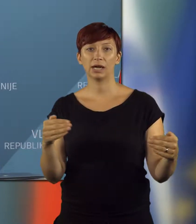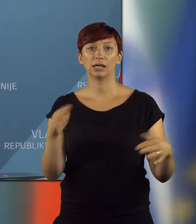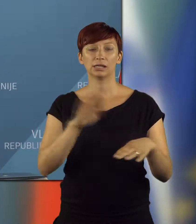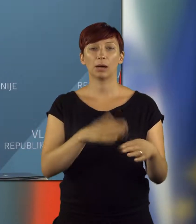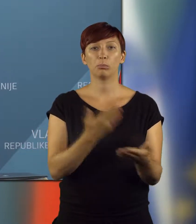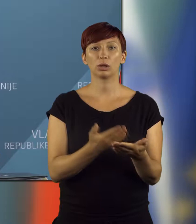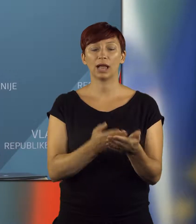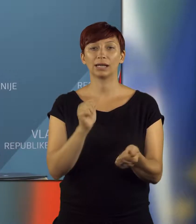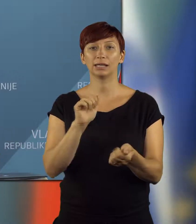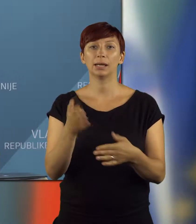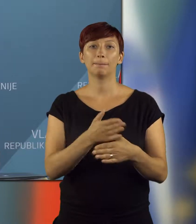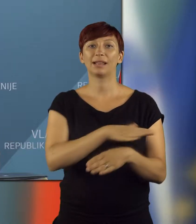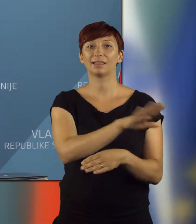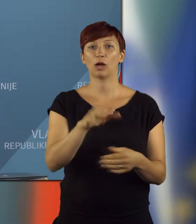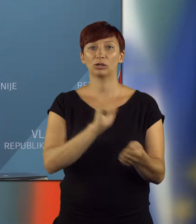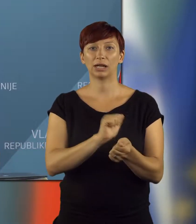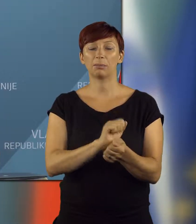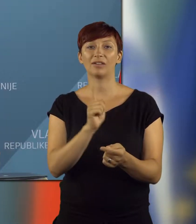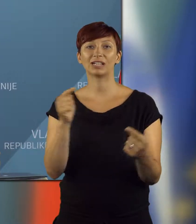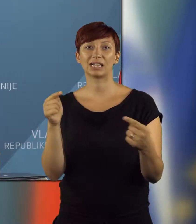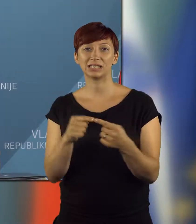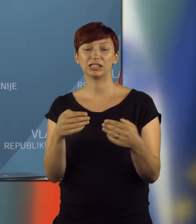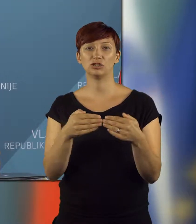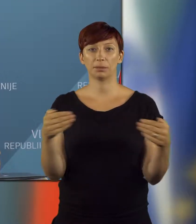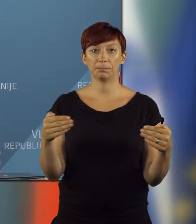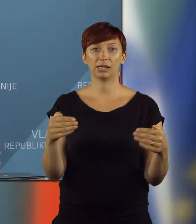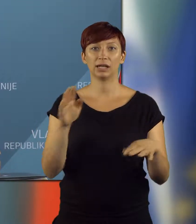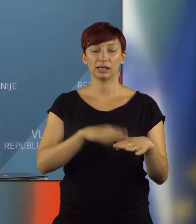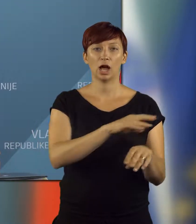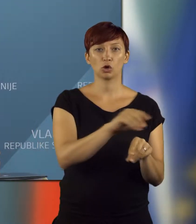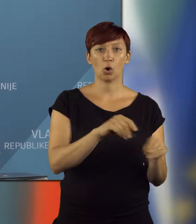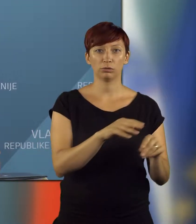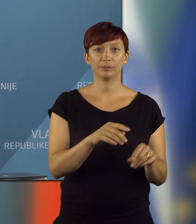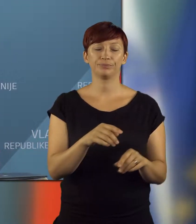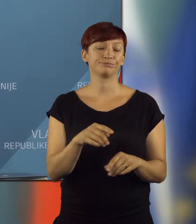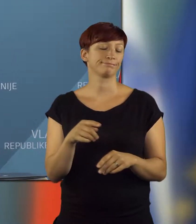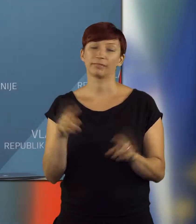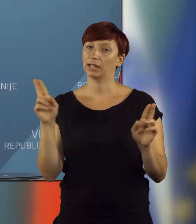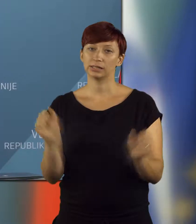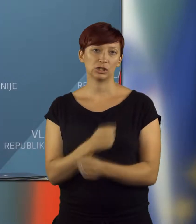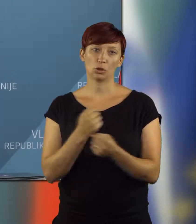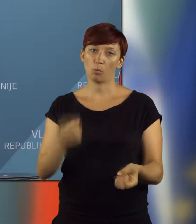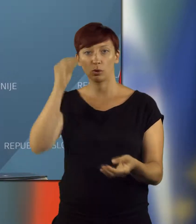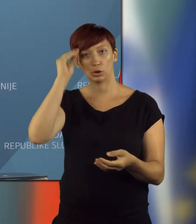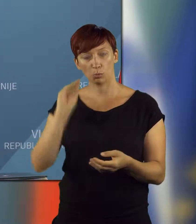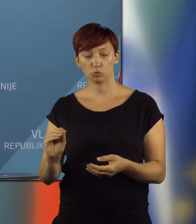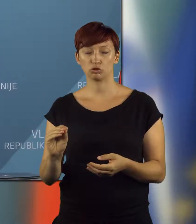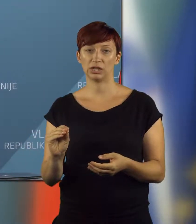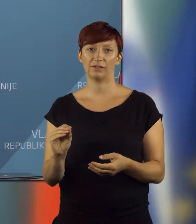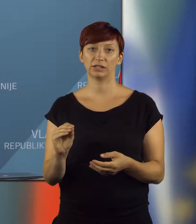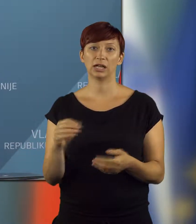na podlage mednarodnega prava, kar se tiče meje na kopnem. Torej, niso mogli upoštevati